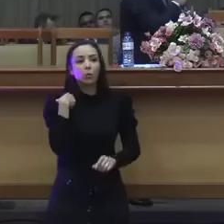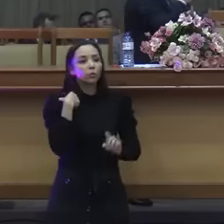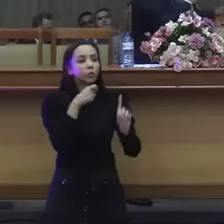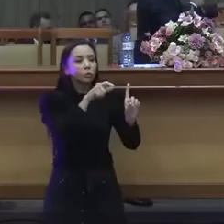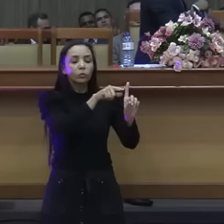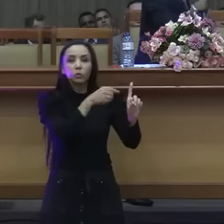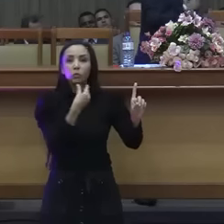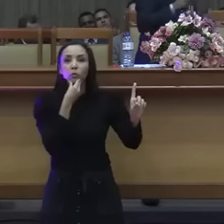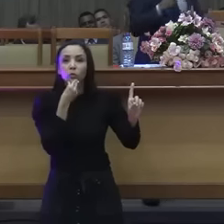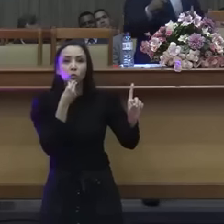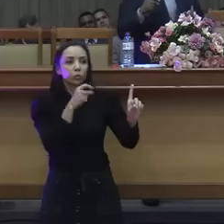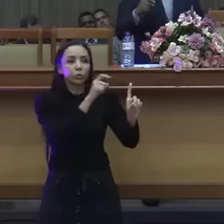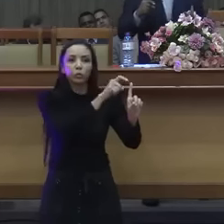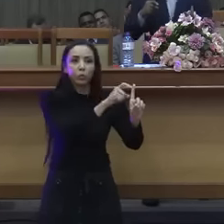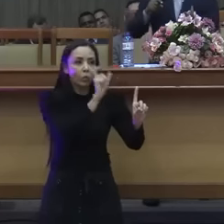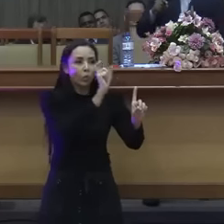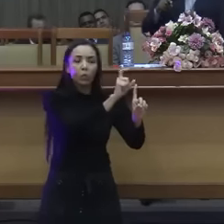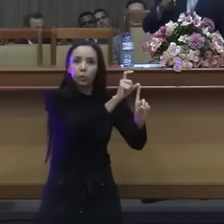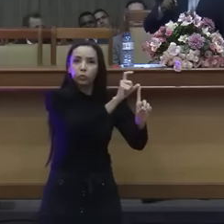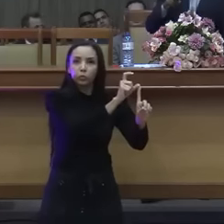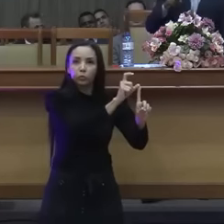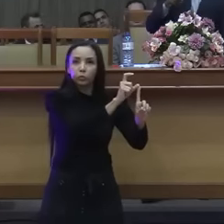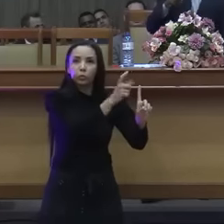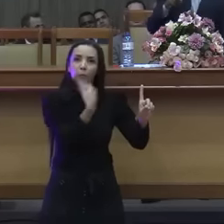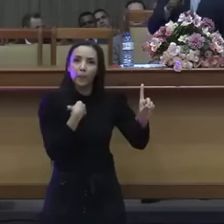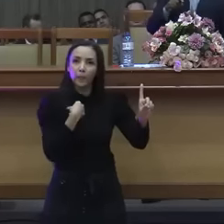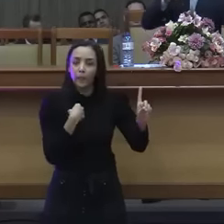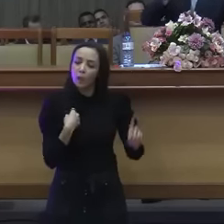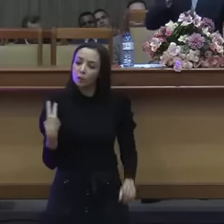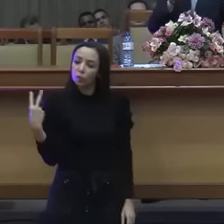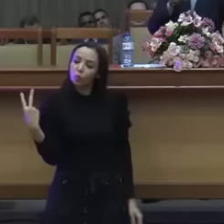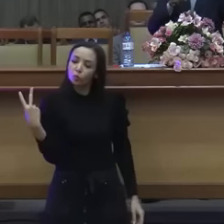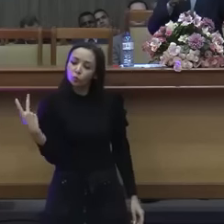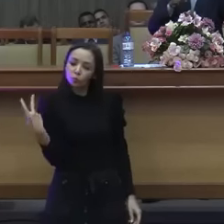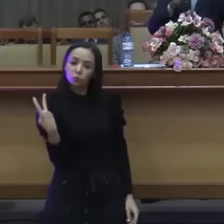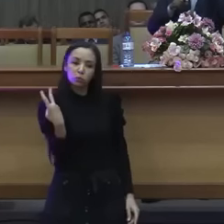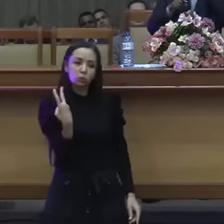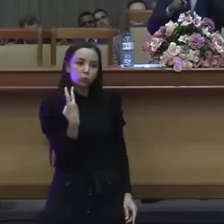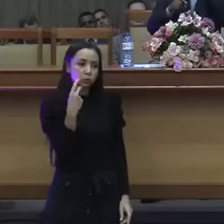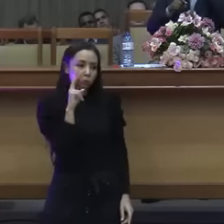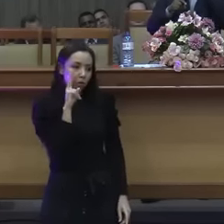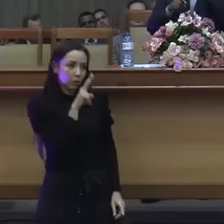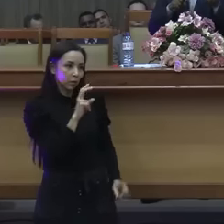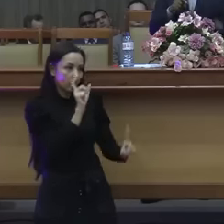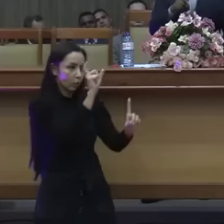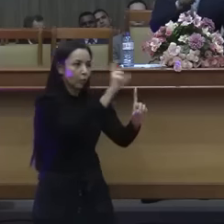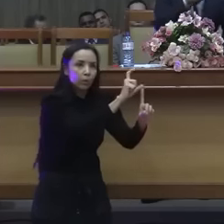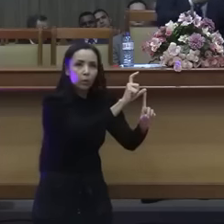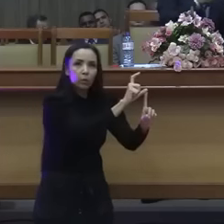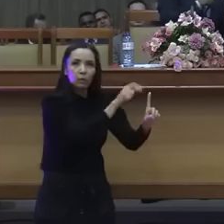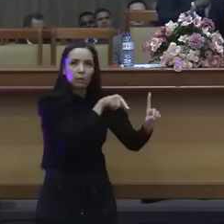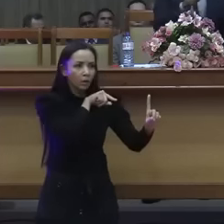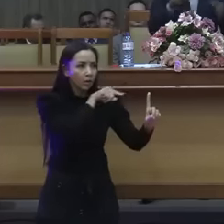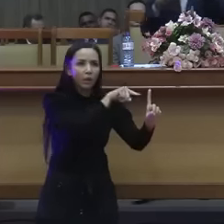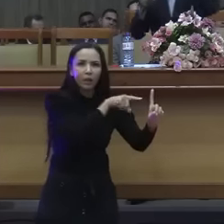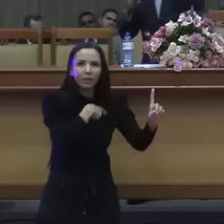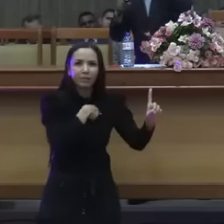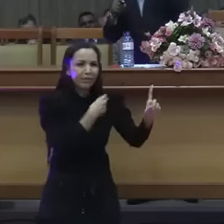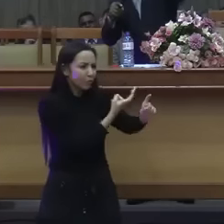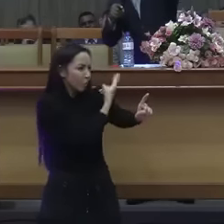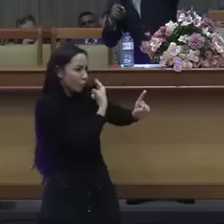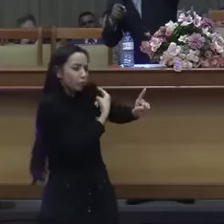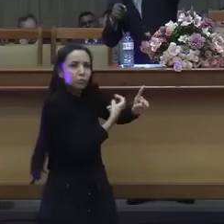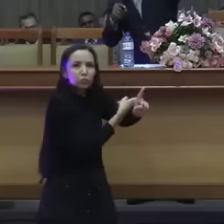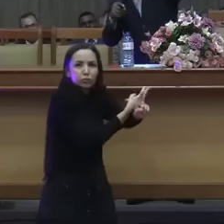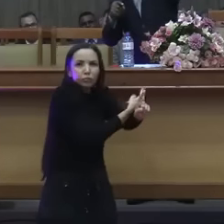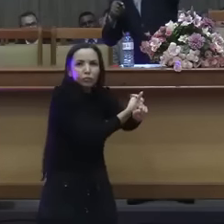orar, ele tinha saído da cadeia e aí eu fui mais um irmão. Quando cheguei lá o demônio estava nele. Mas ele tinha tatuagem, ele só não tinha